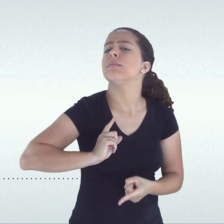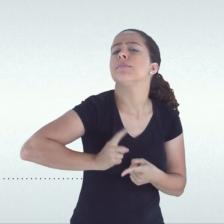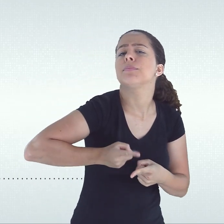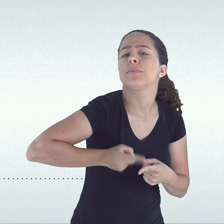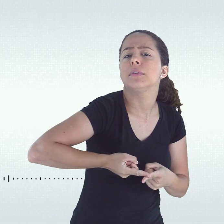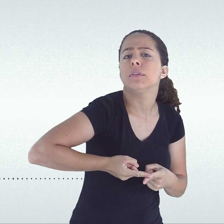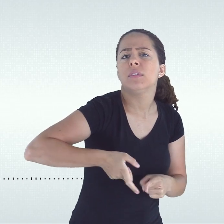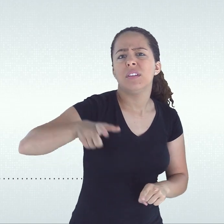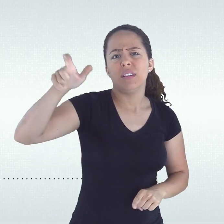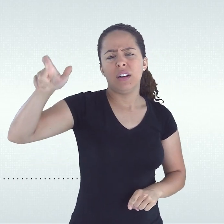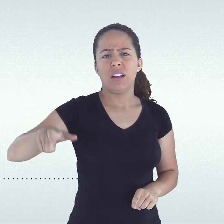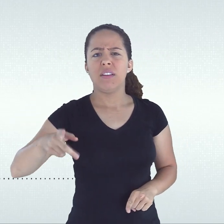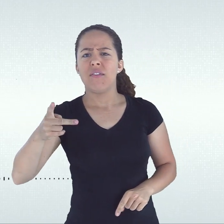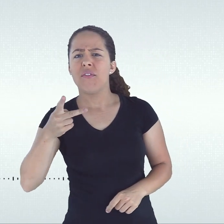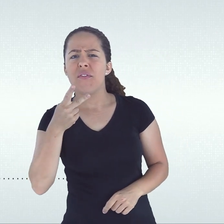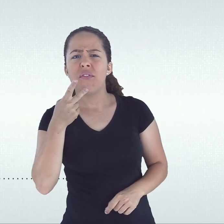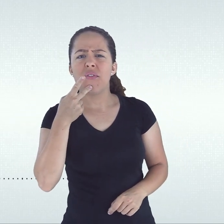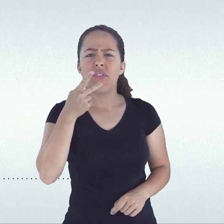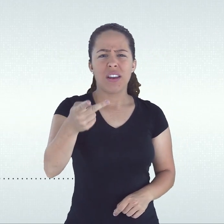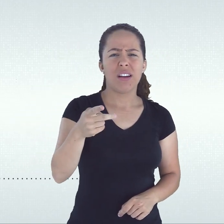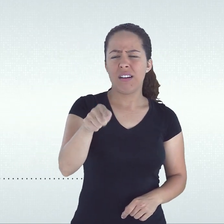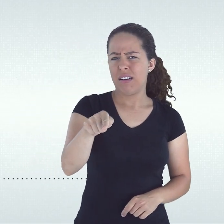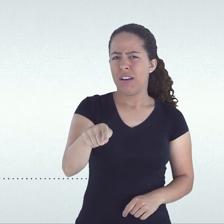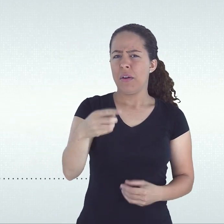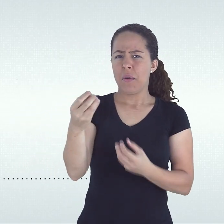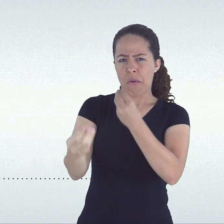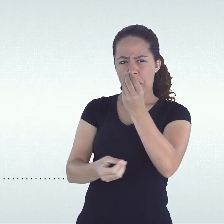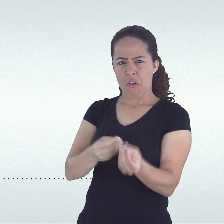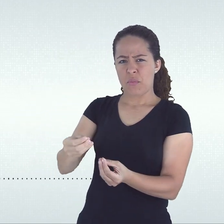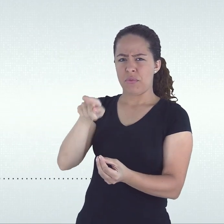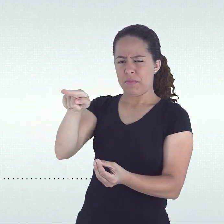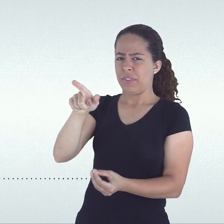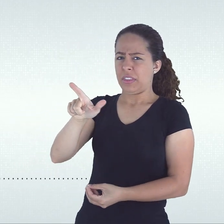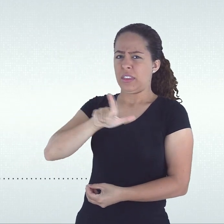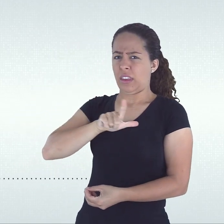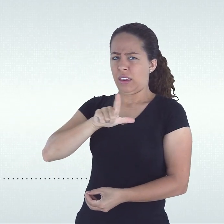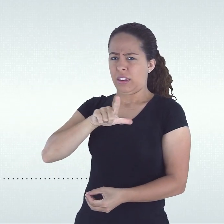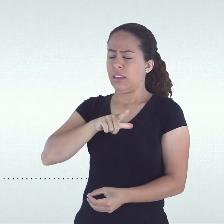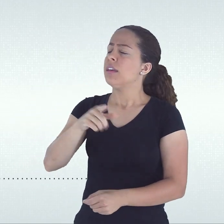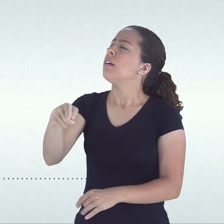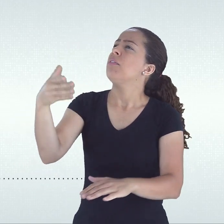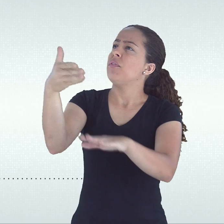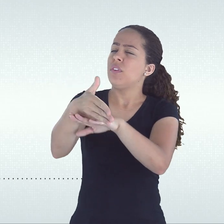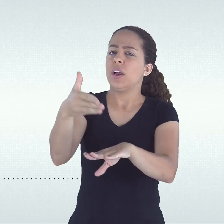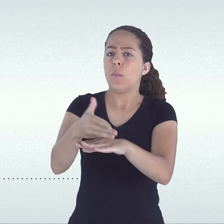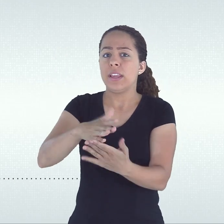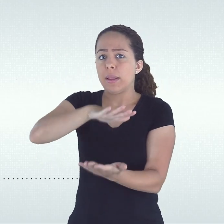pela qual não há por que falar-se em descumprimento dos mínimos de frequência.